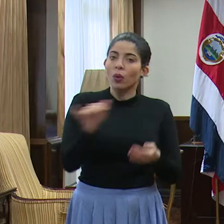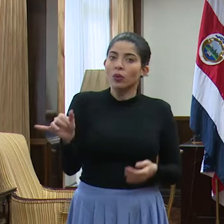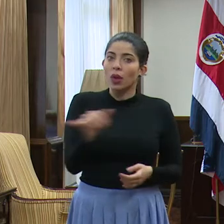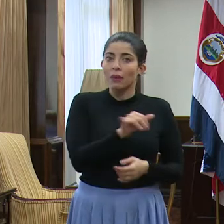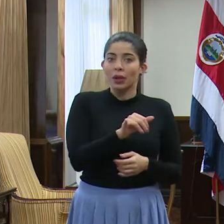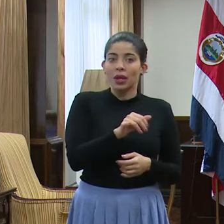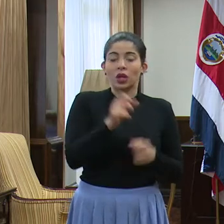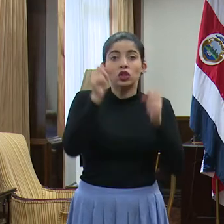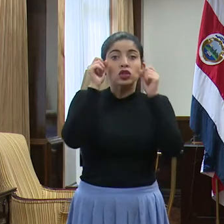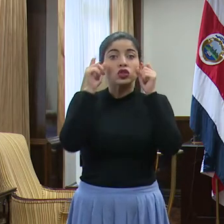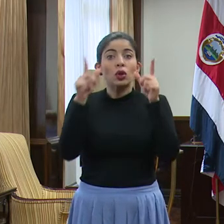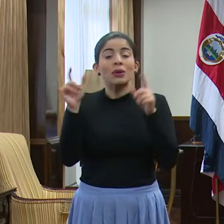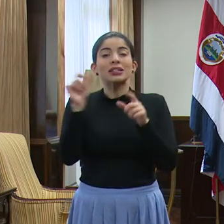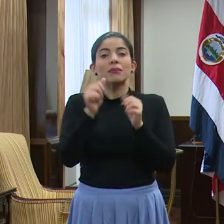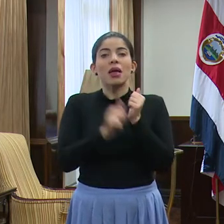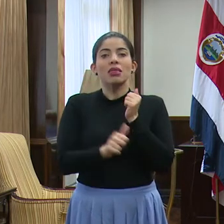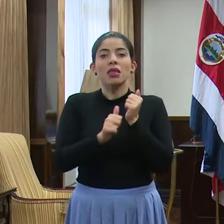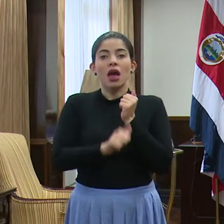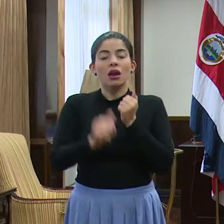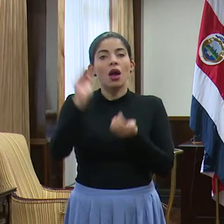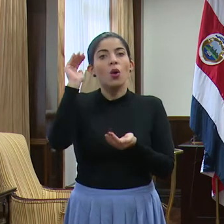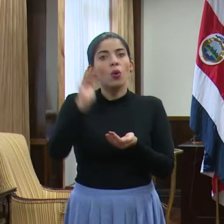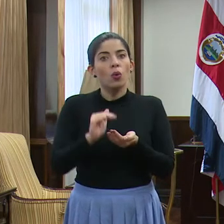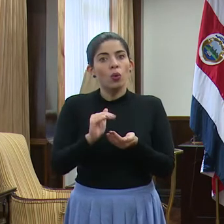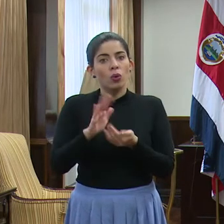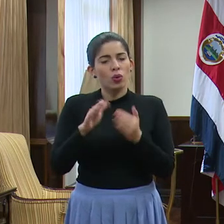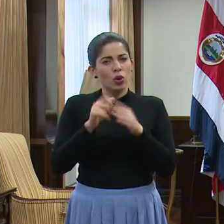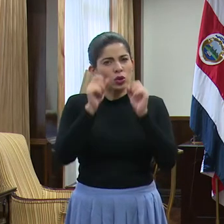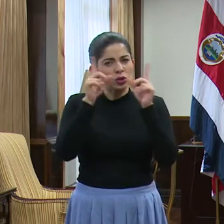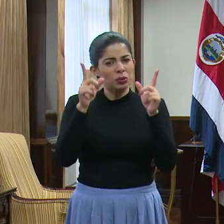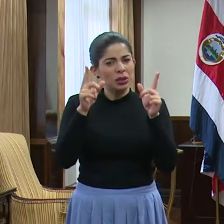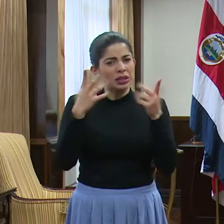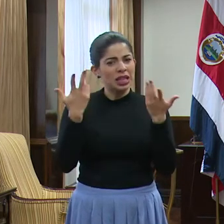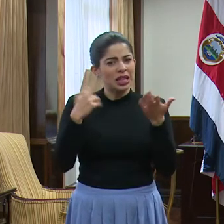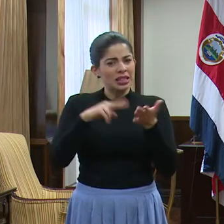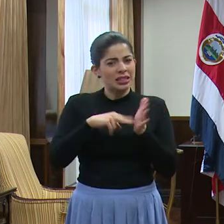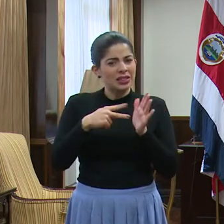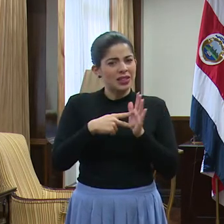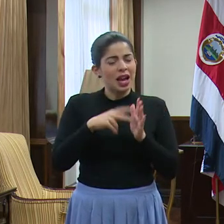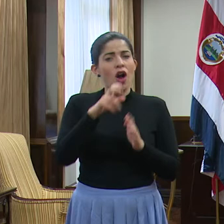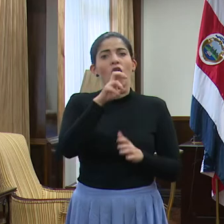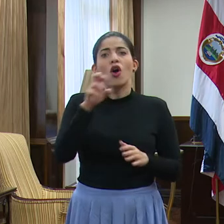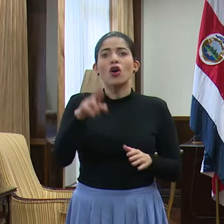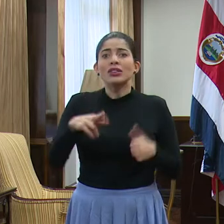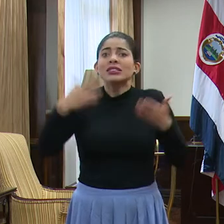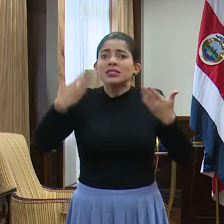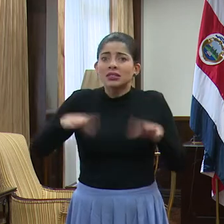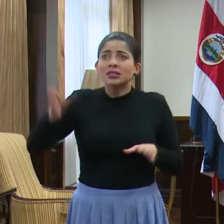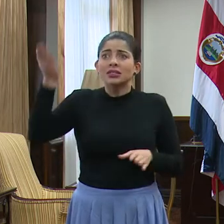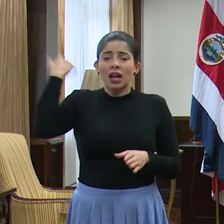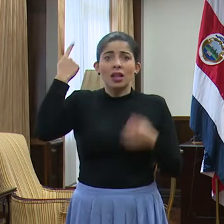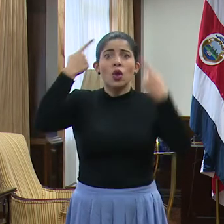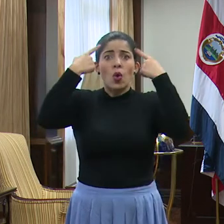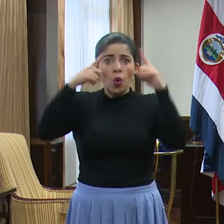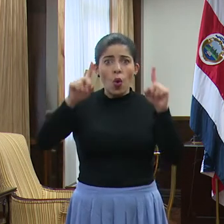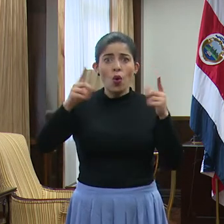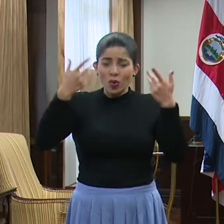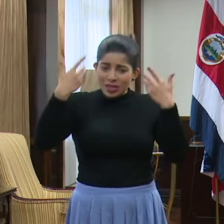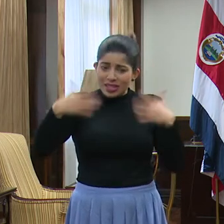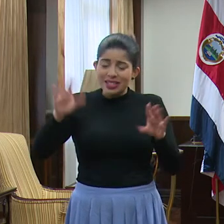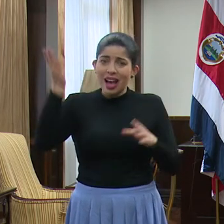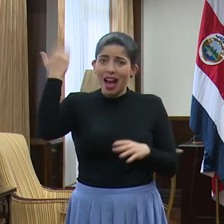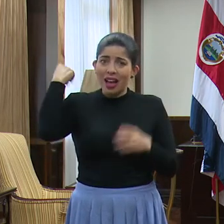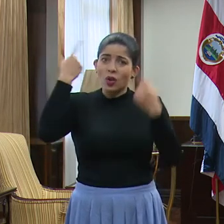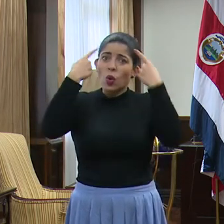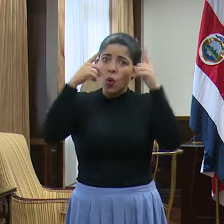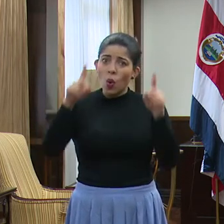todos, bajaron los números de diarreas. ¿Qué significa esto? Que Costa Rica ya lo hizo. Es que ya lo hicimos.